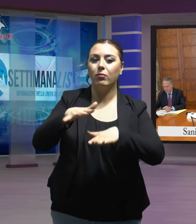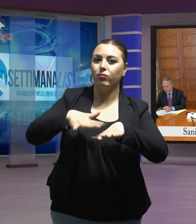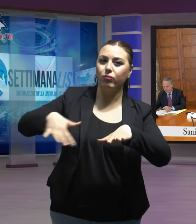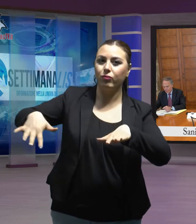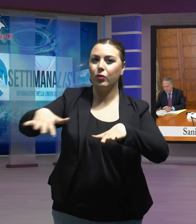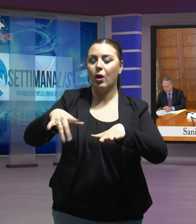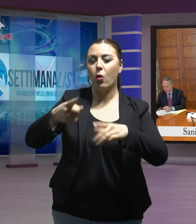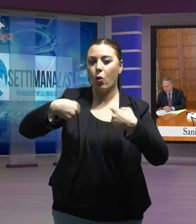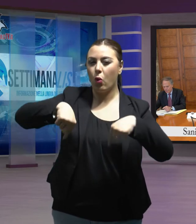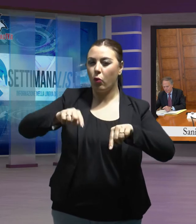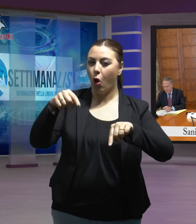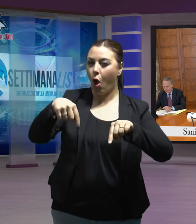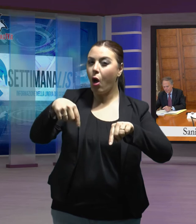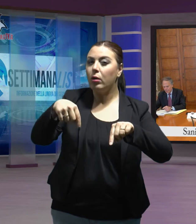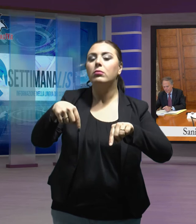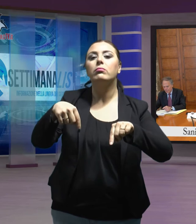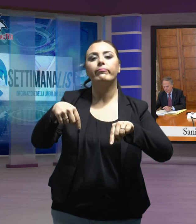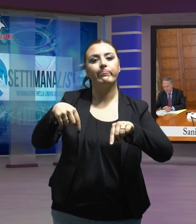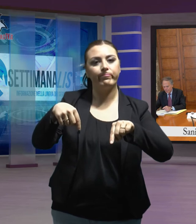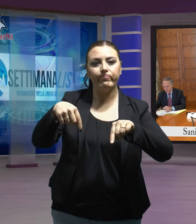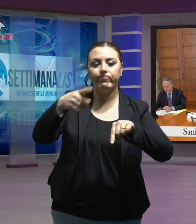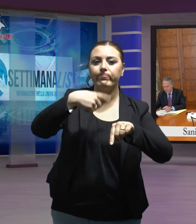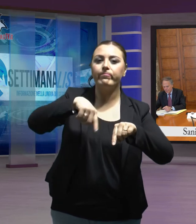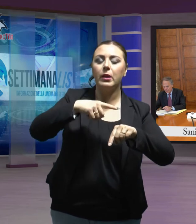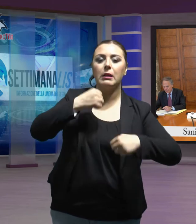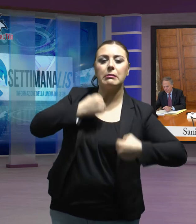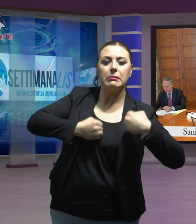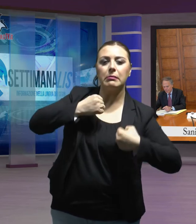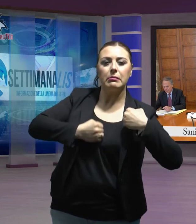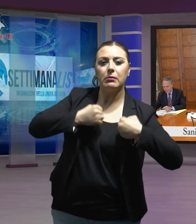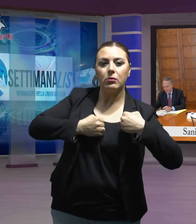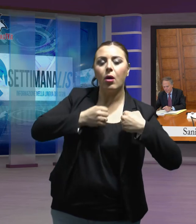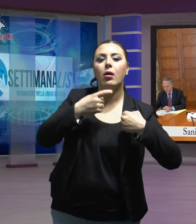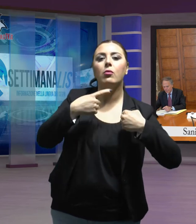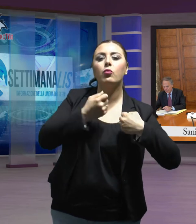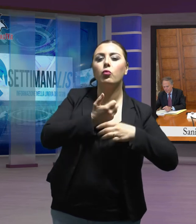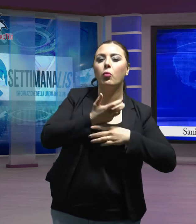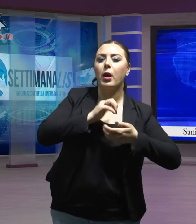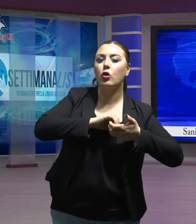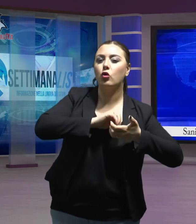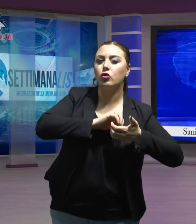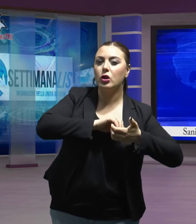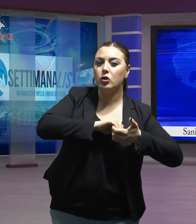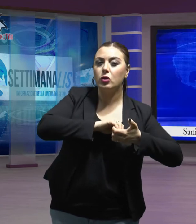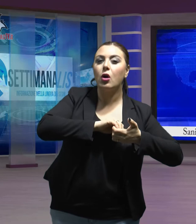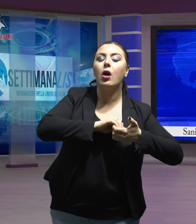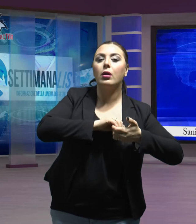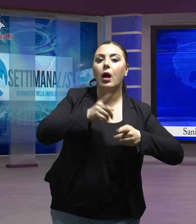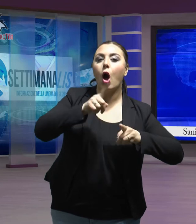riunione è stata peraltro contestata da numerose associazioni e organi